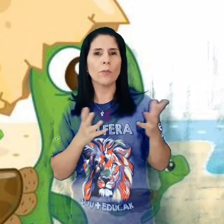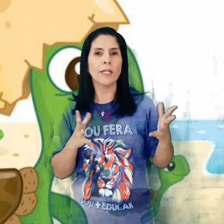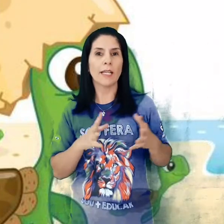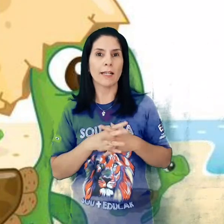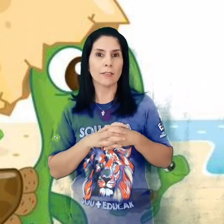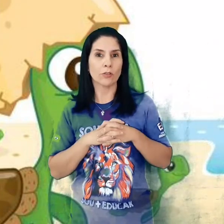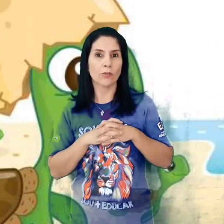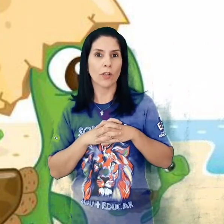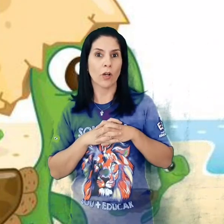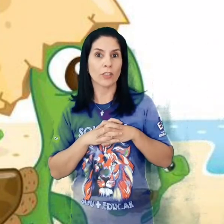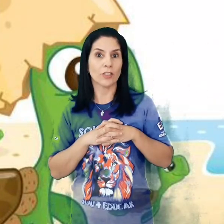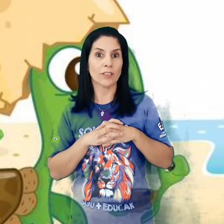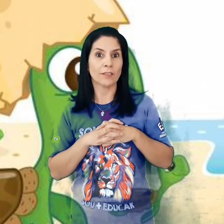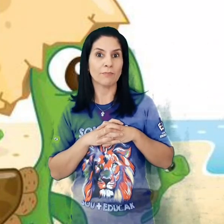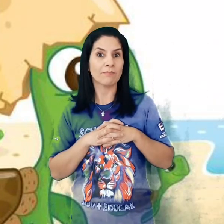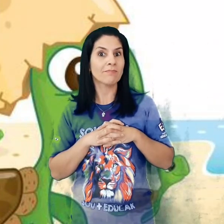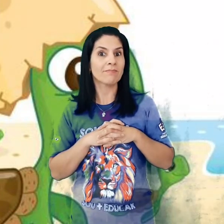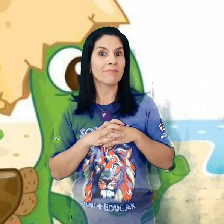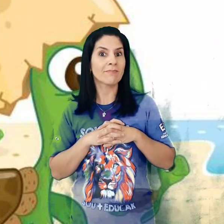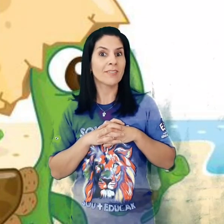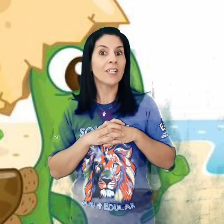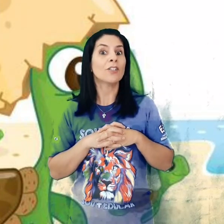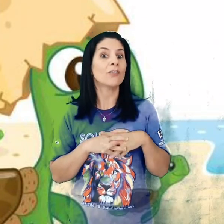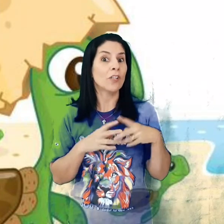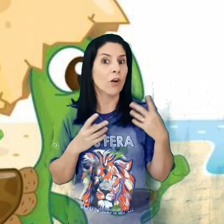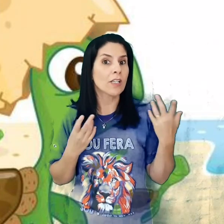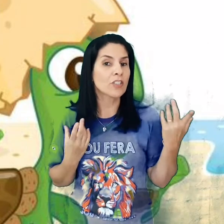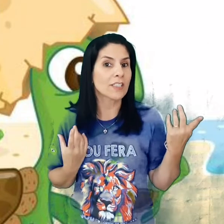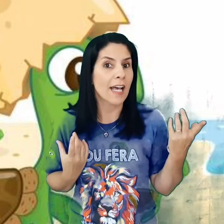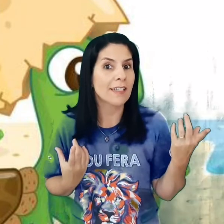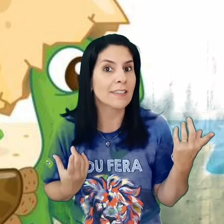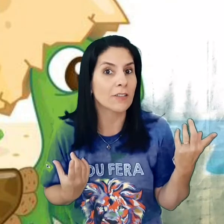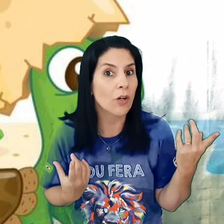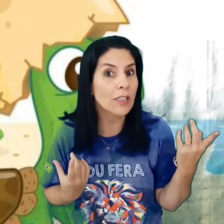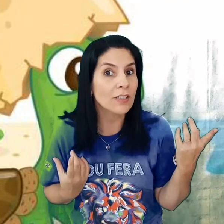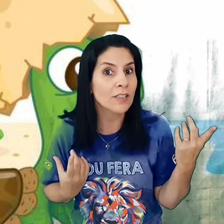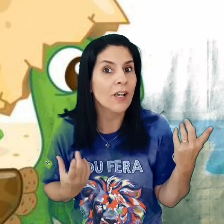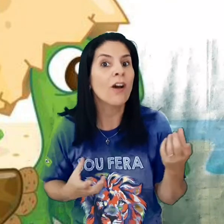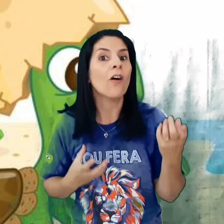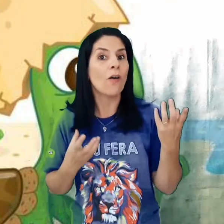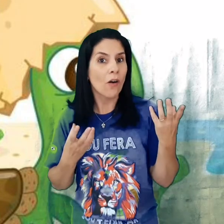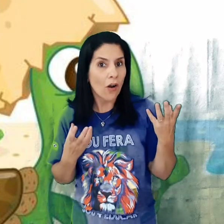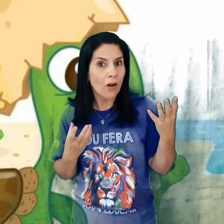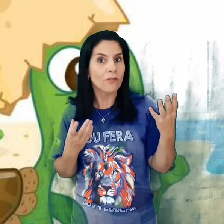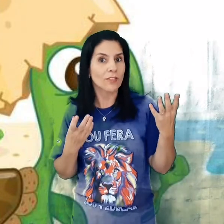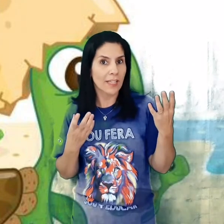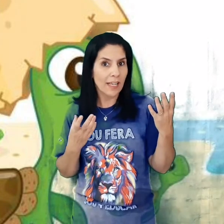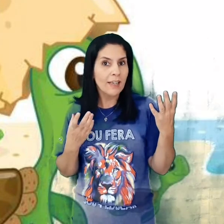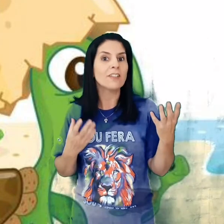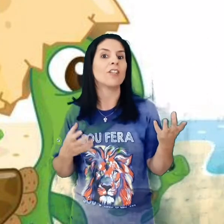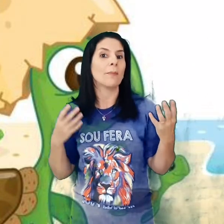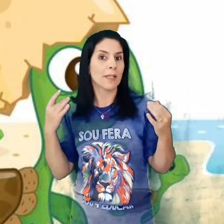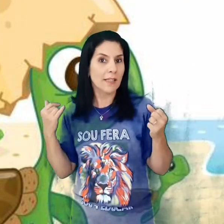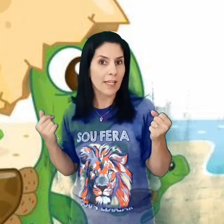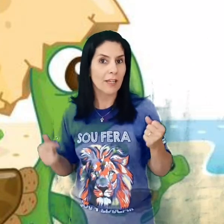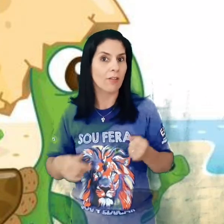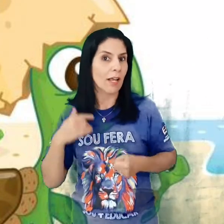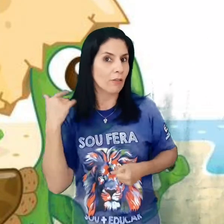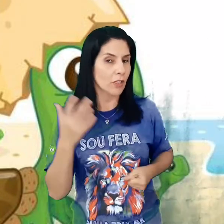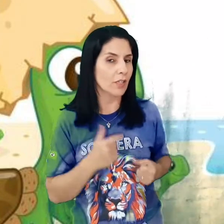como que nascem os filhotes? Os filhotes nascem dos ovos, né? Já aprenderam lá no cordão